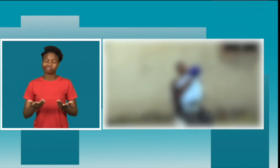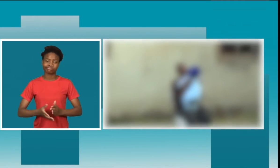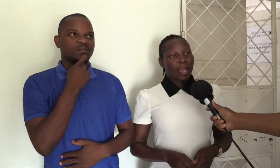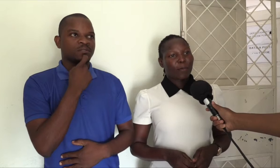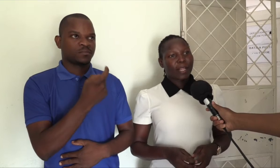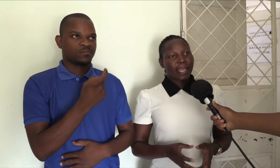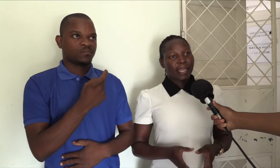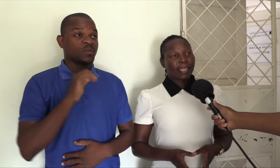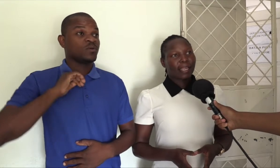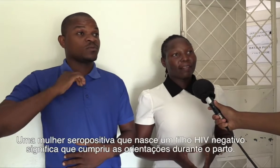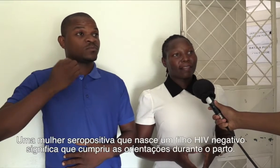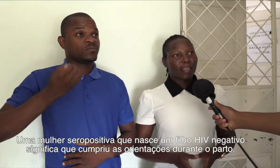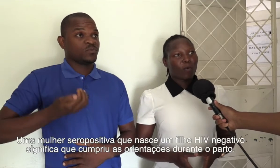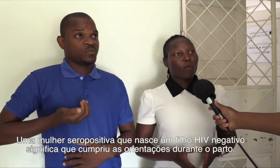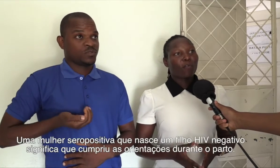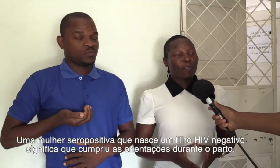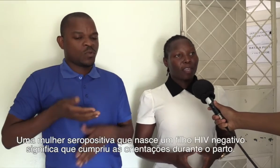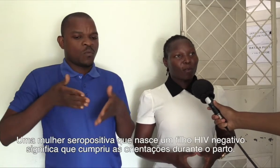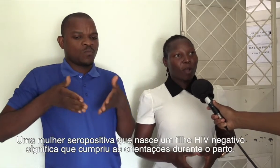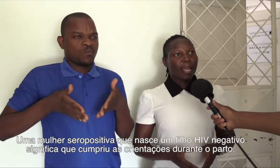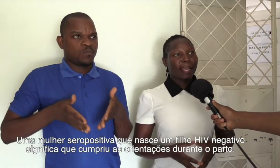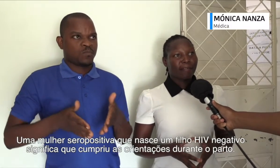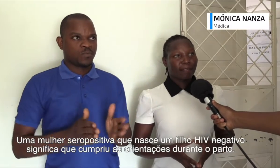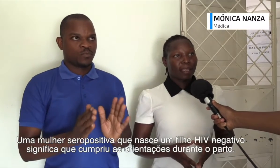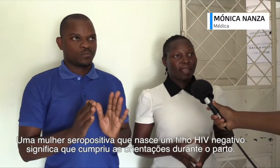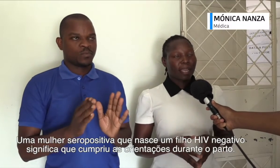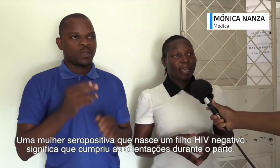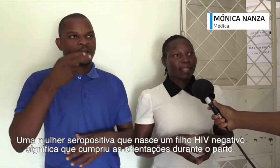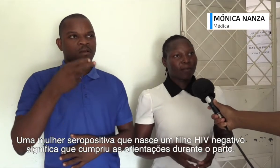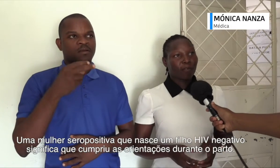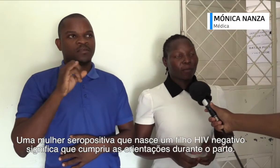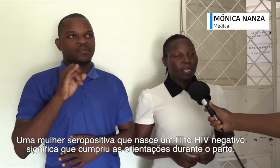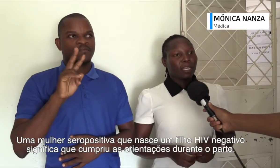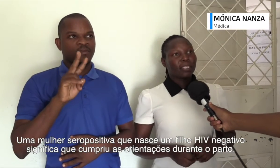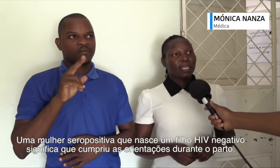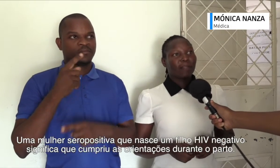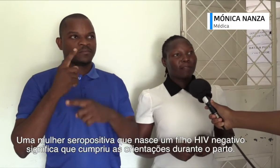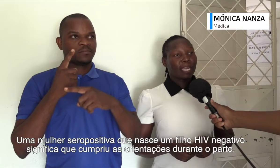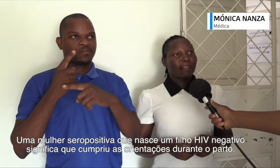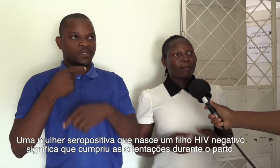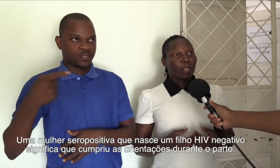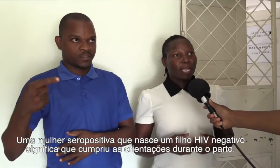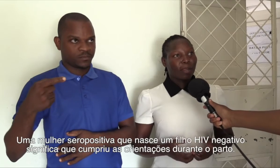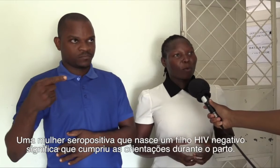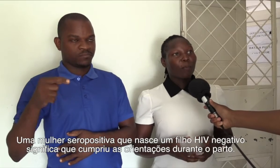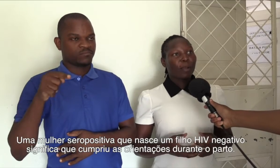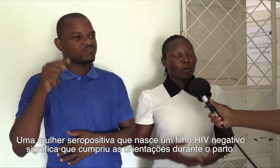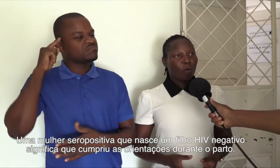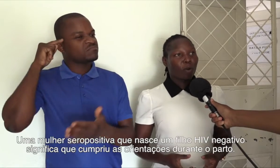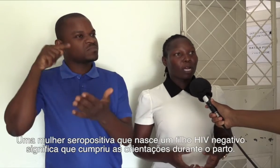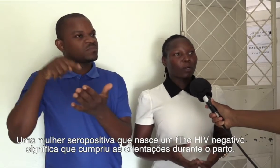A mulher que nasceu um filho HIV negativo significa que essa mulher